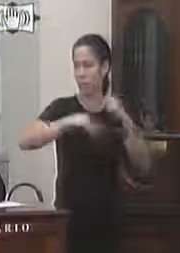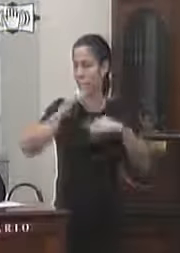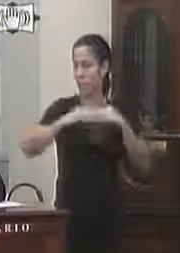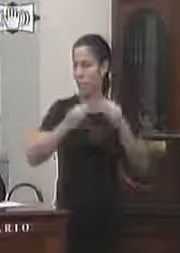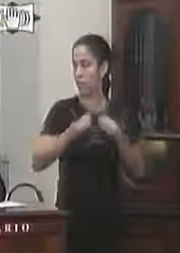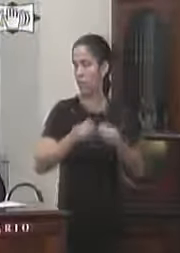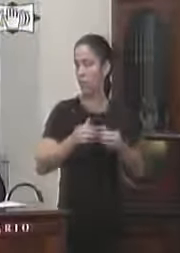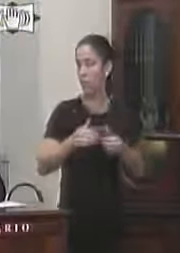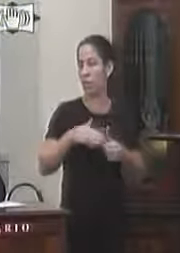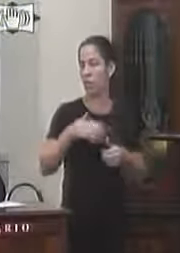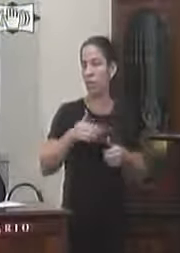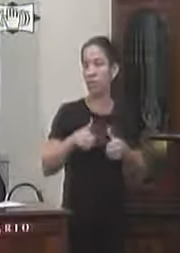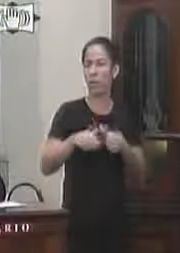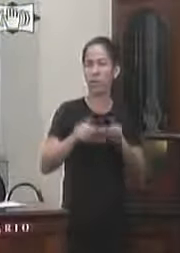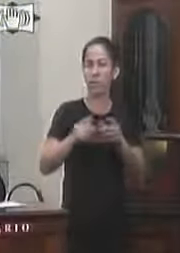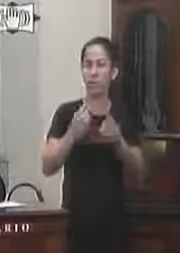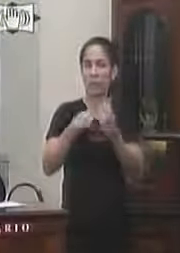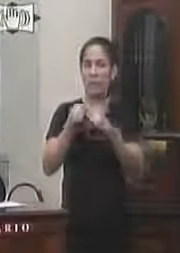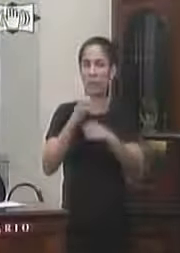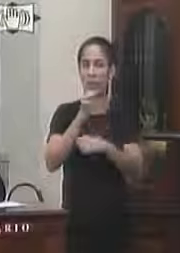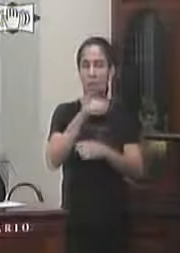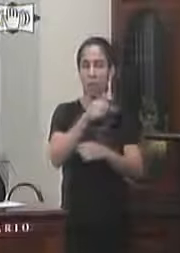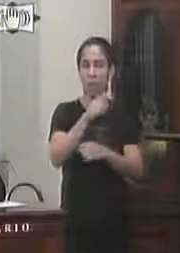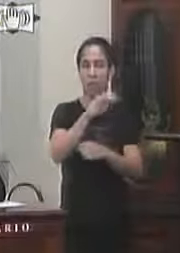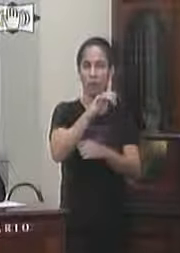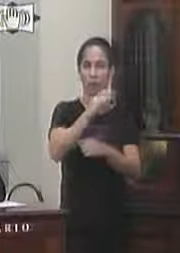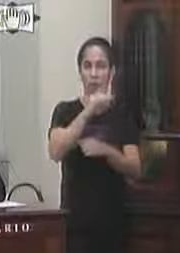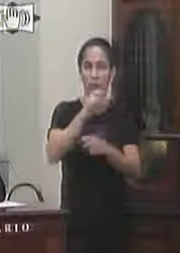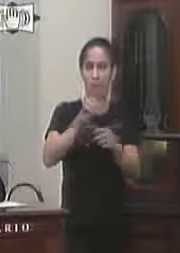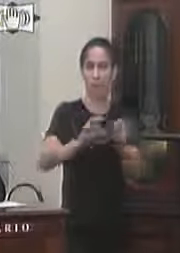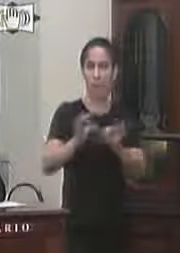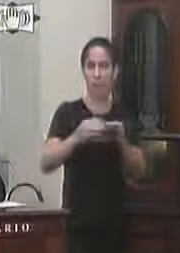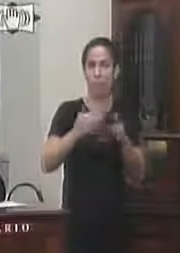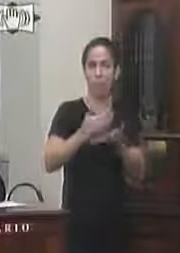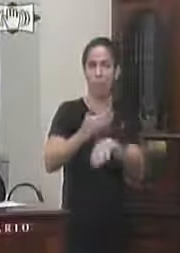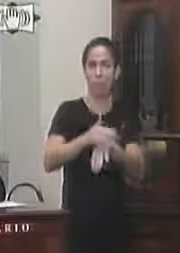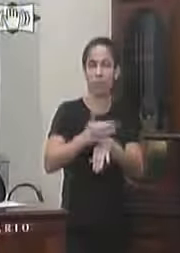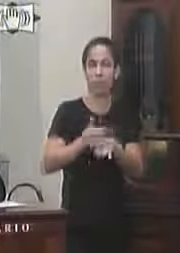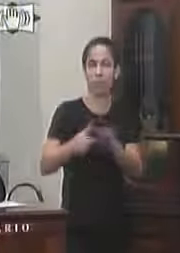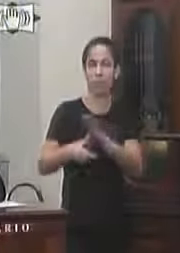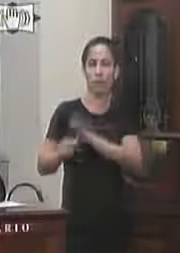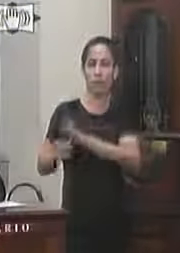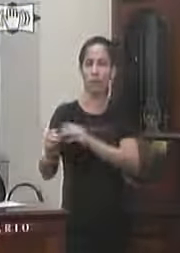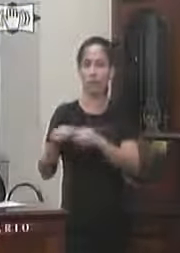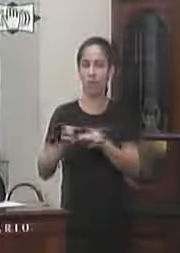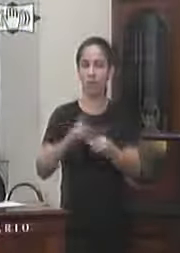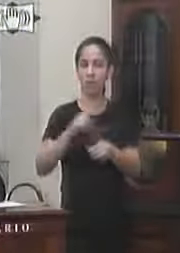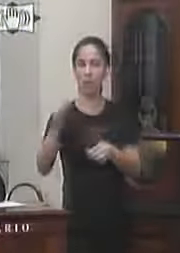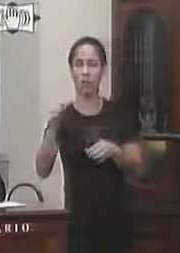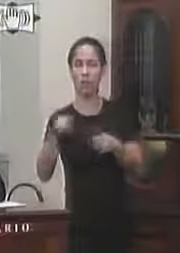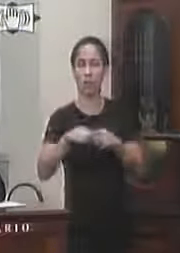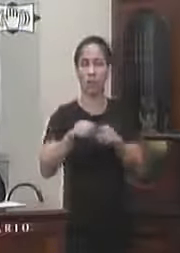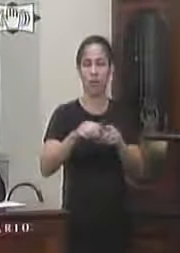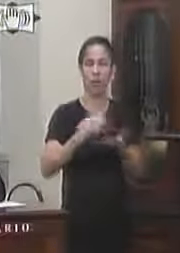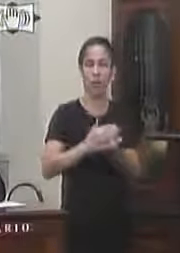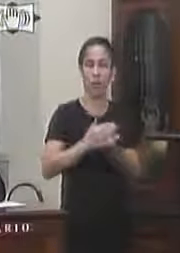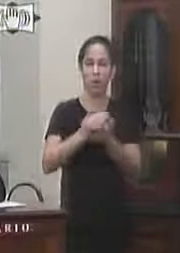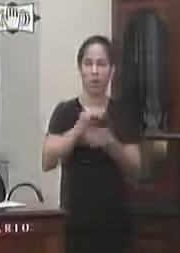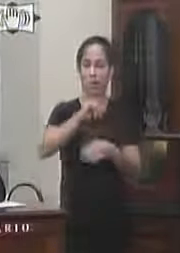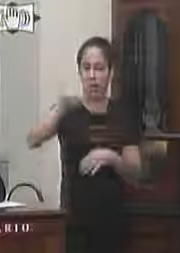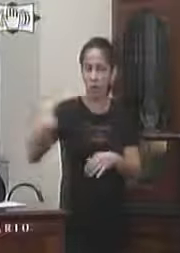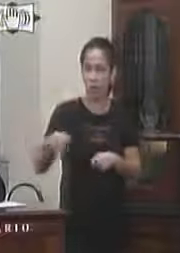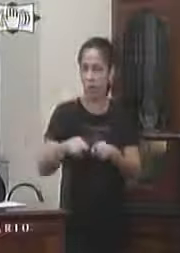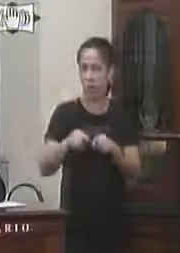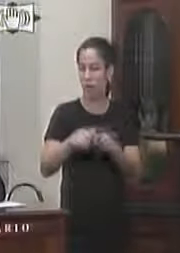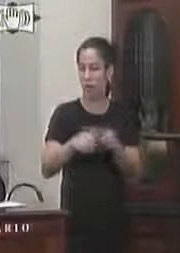com esta visão empreendedora ela proporciona a comunidade de formação e preparo sem que precise deslocar o distrito melhorando assim a formação e oportunidade diante